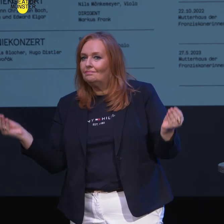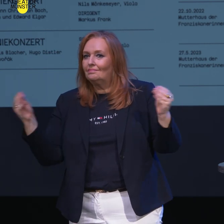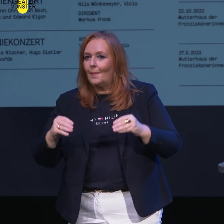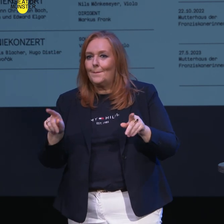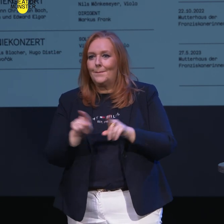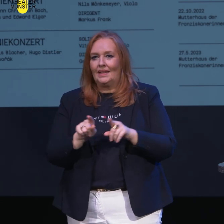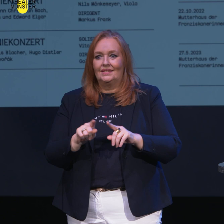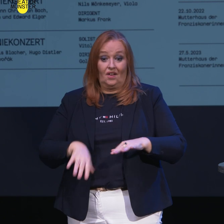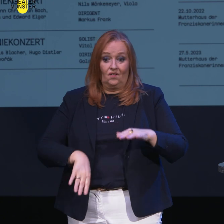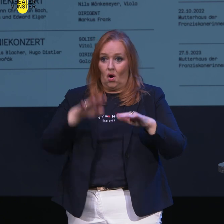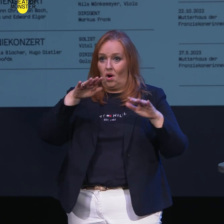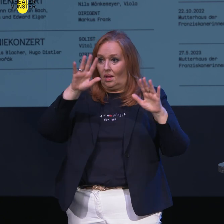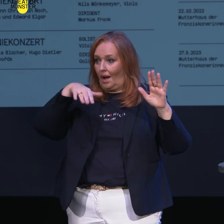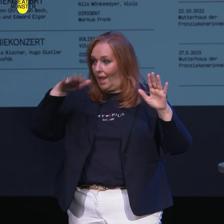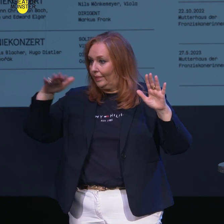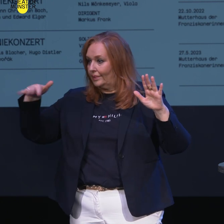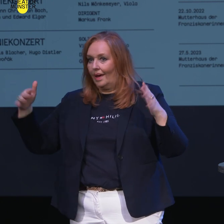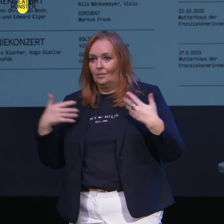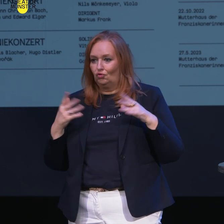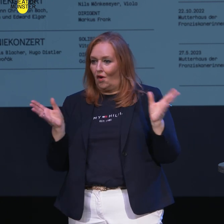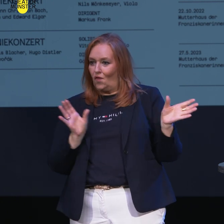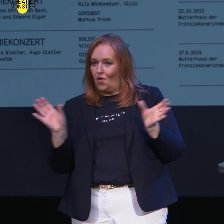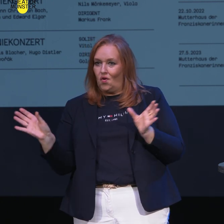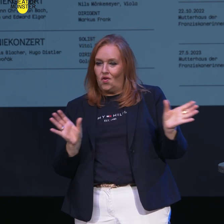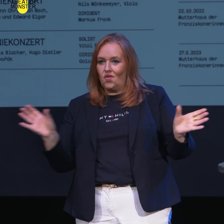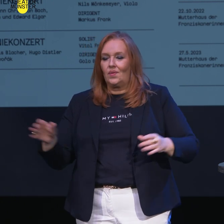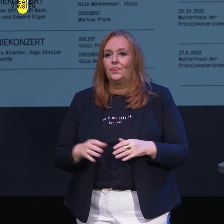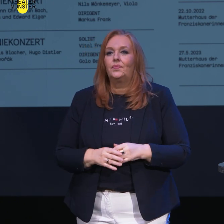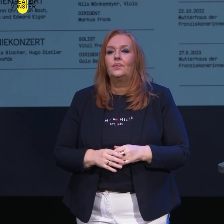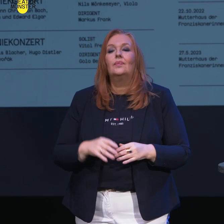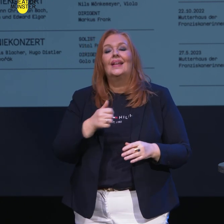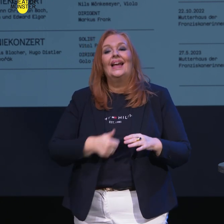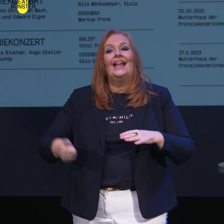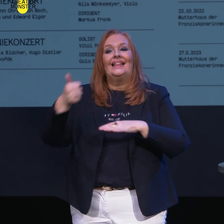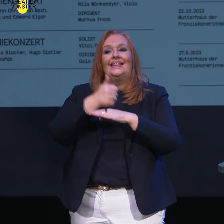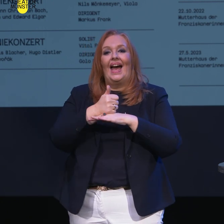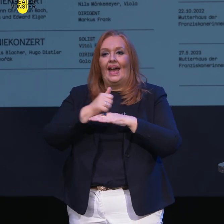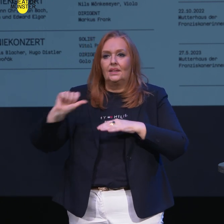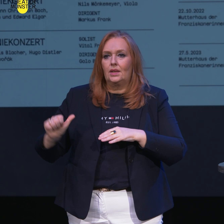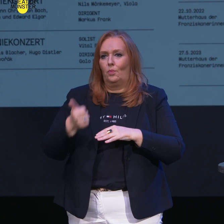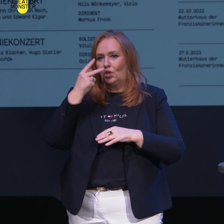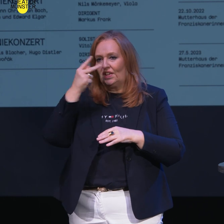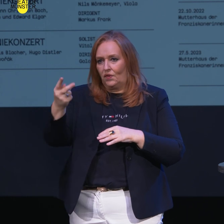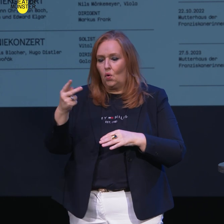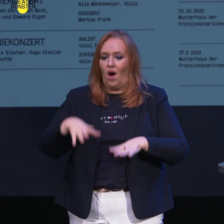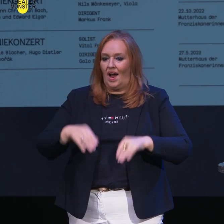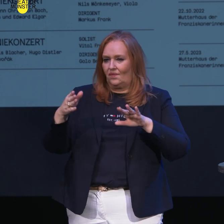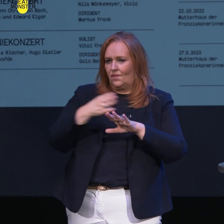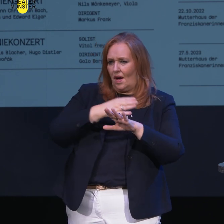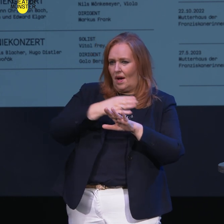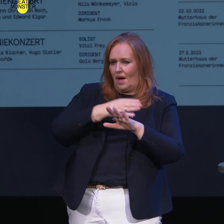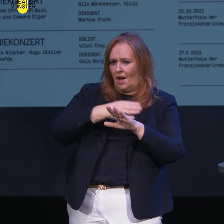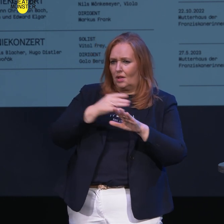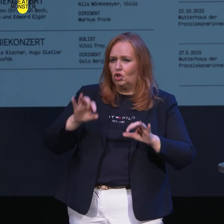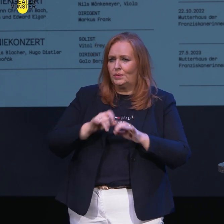in unserem sehr, sehr vollen Kalender. Daran arbeiten wir noch. Die Directors Preview wird es wieder geben. Am Anfang der Spielzeit werden wir